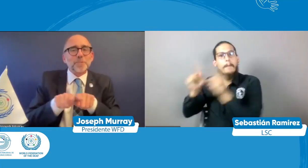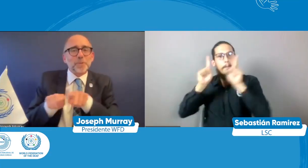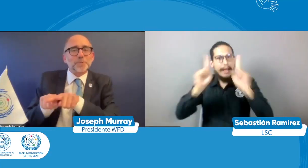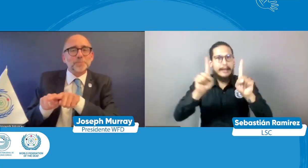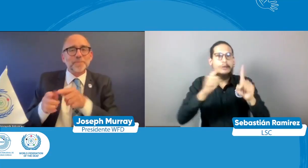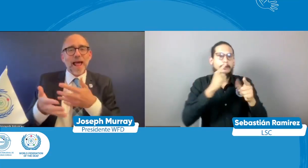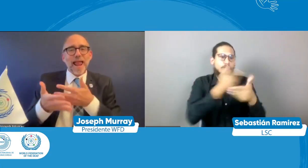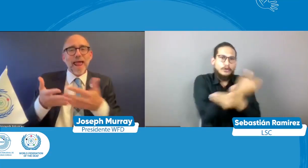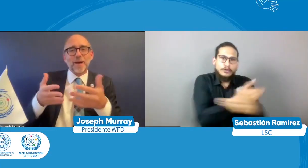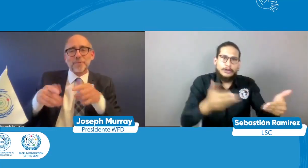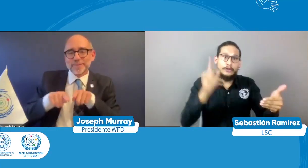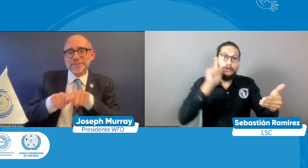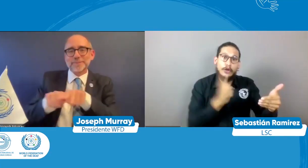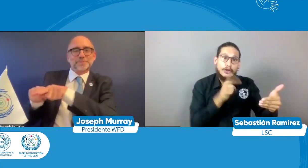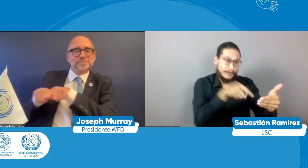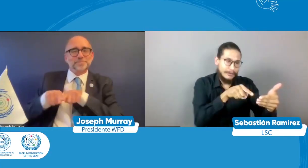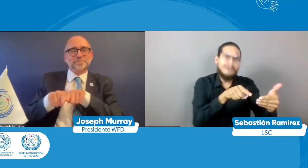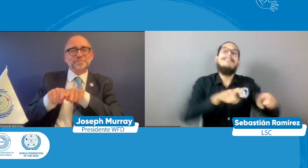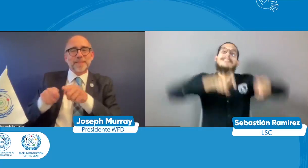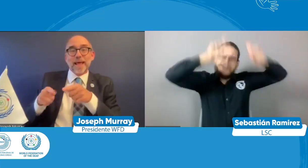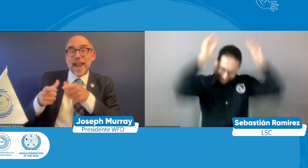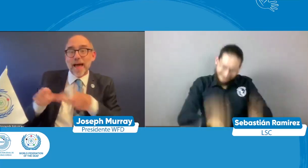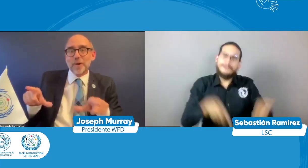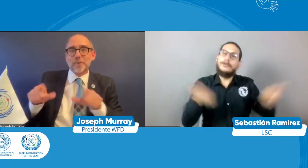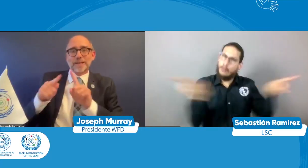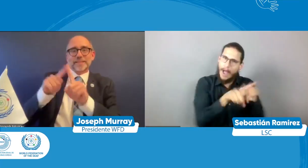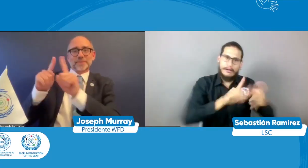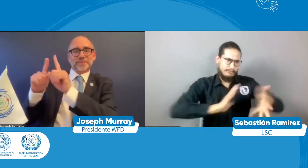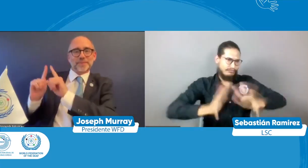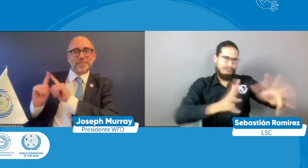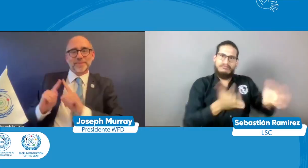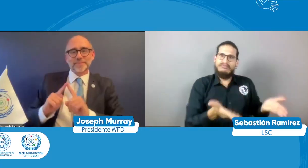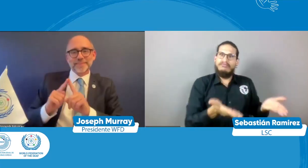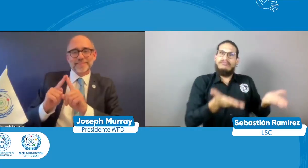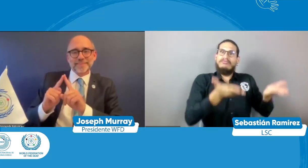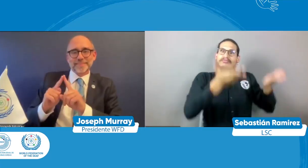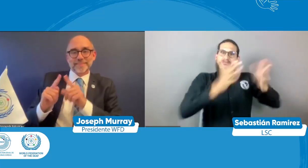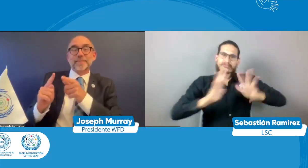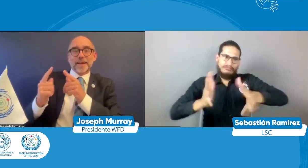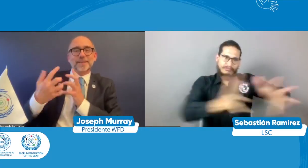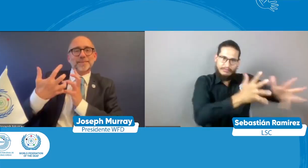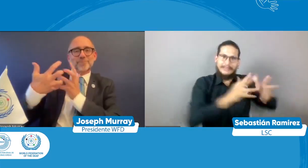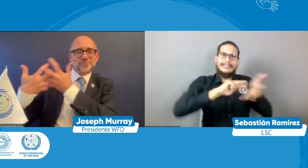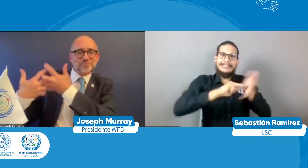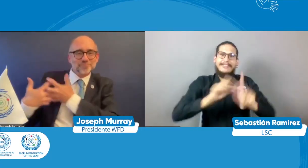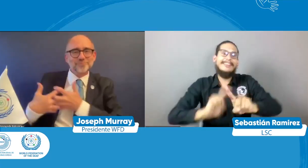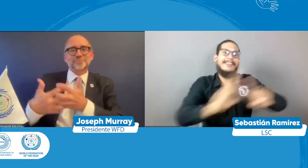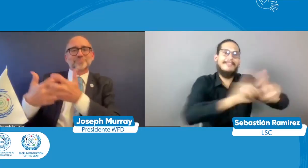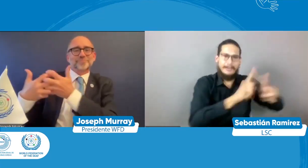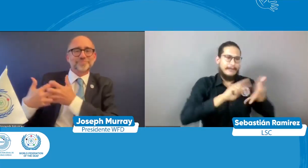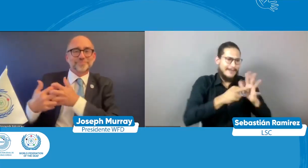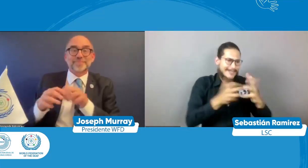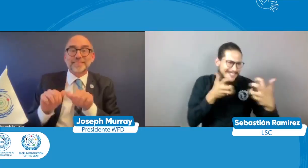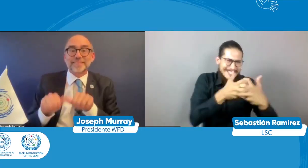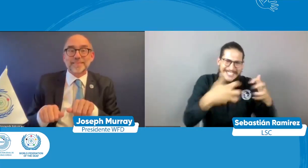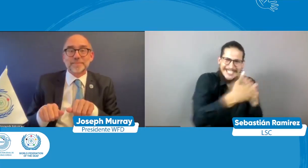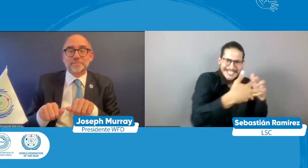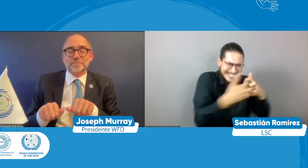de educación inclusiva para niños sordos requiere de pares requiere de pares sordos niños sordos